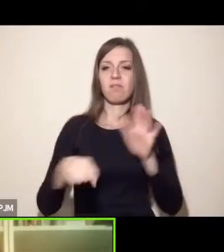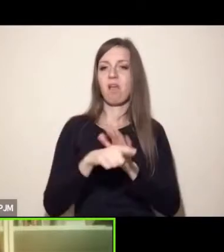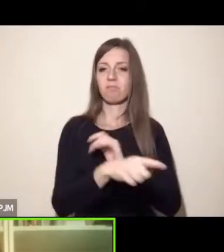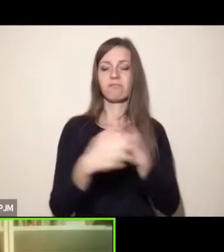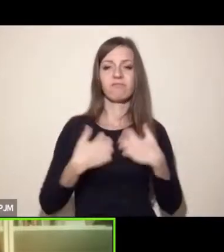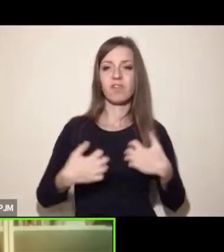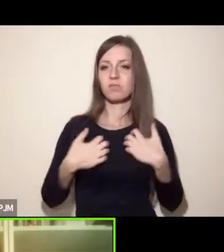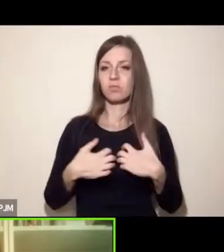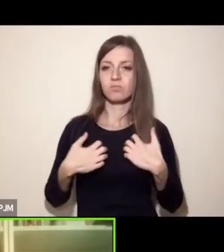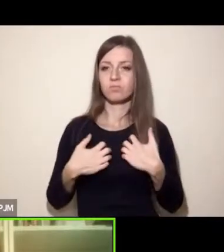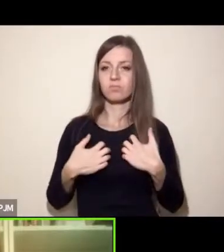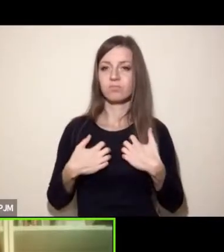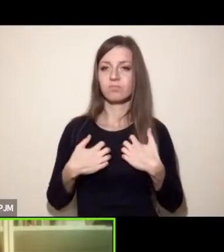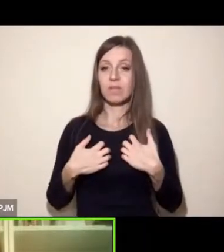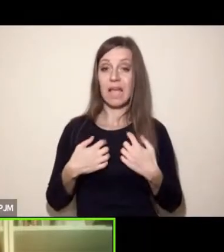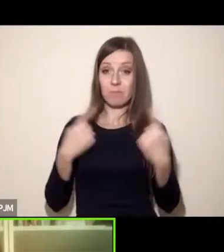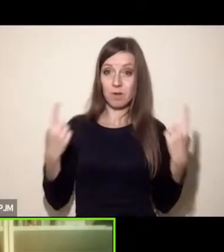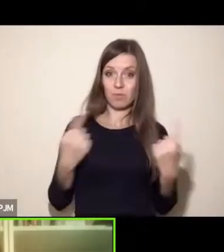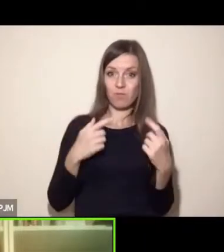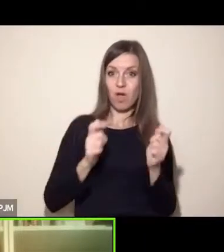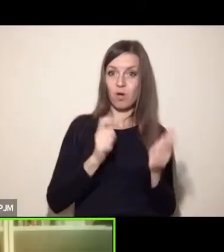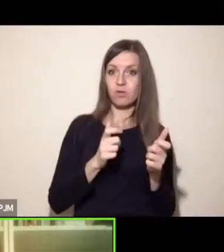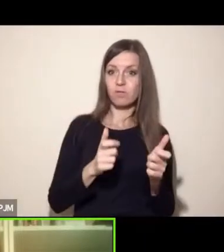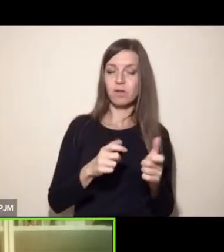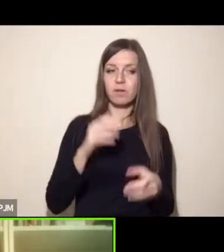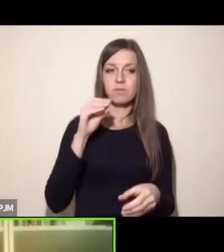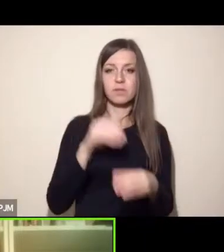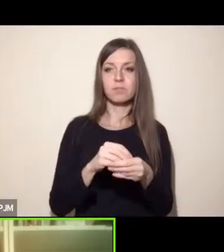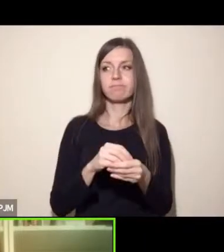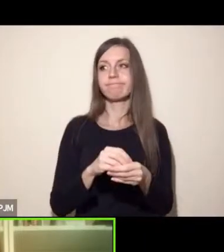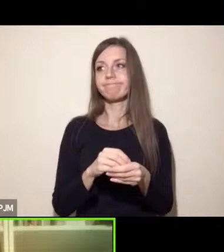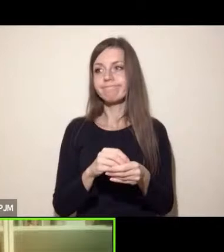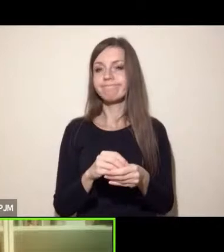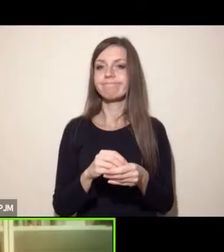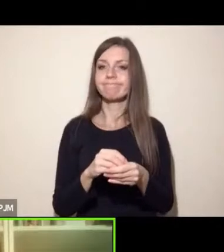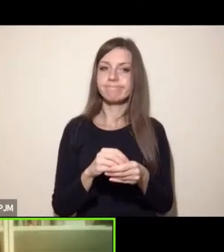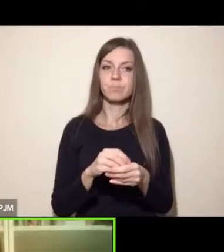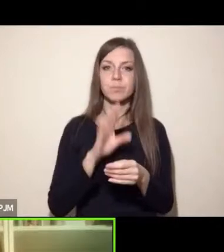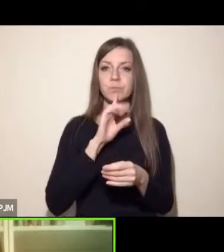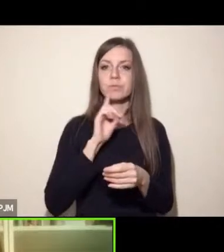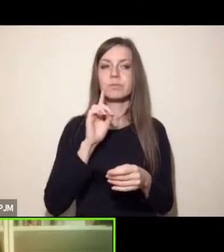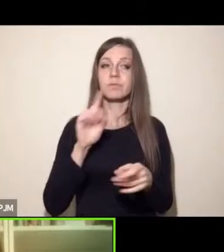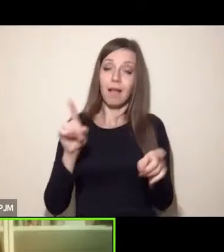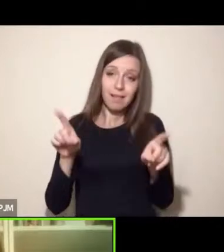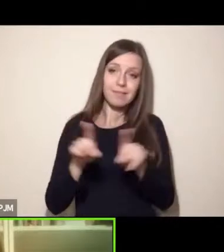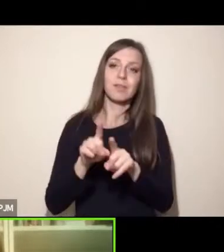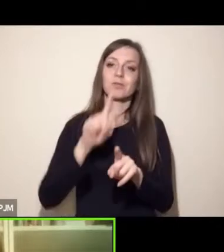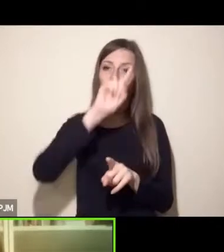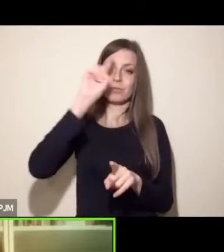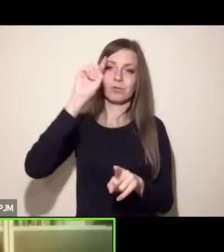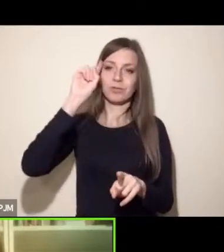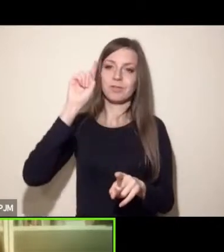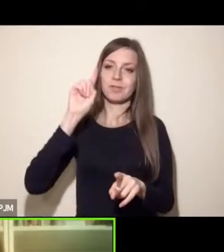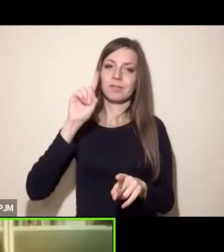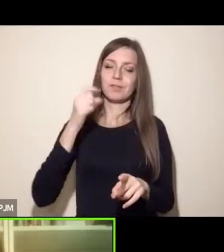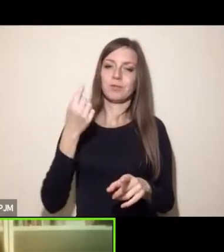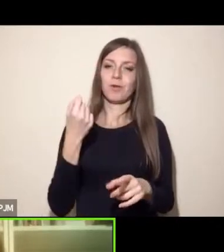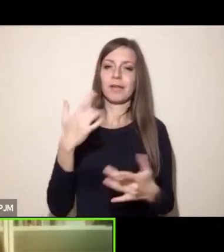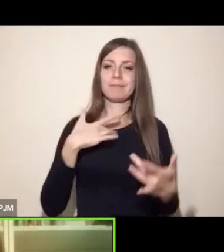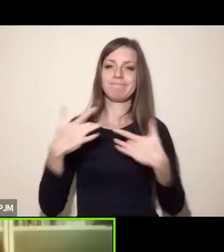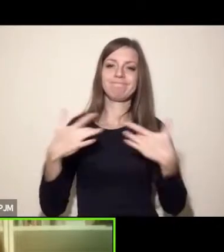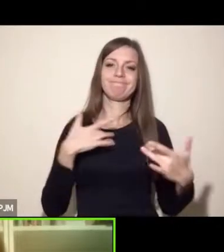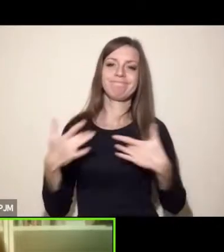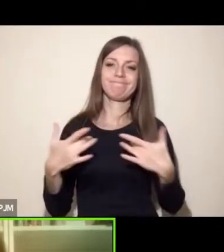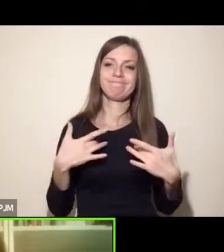ale przemysłowej hodowli jednokrotnie towarzyszy również eksploatacja i wyzysk ludzi, pracowników zmuszonych